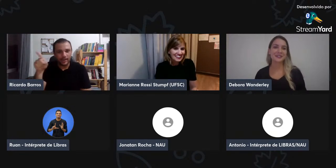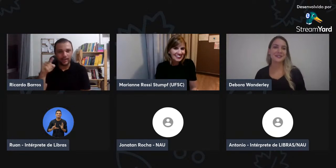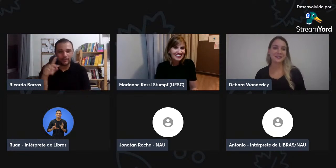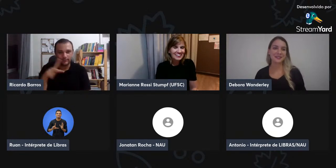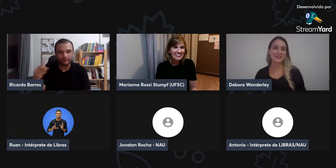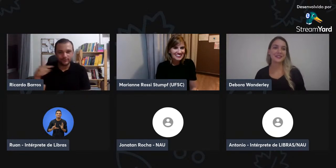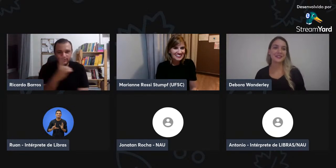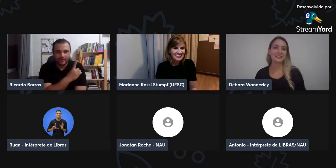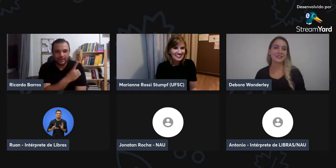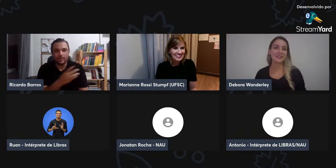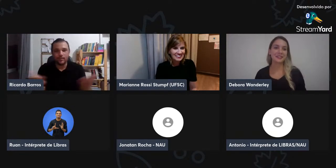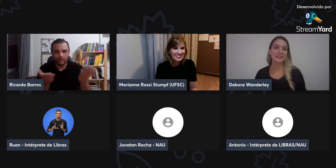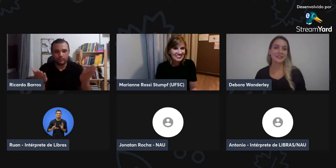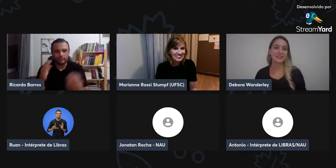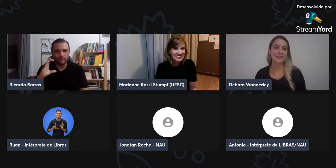usado.